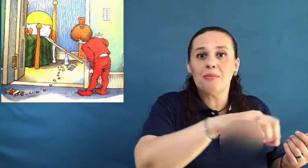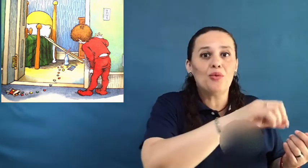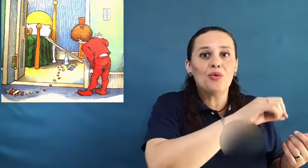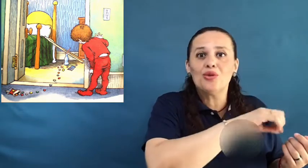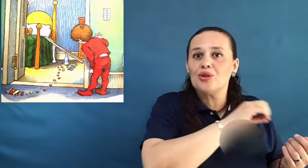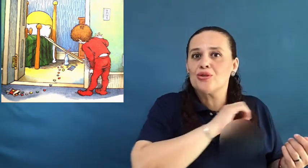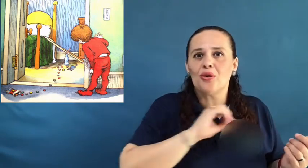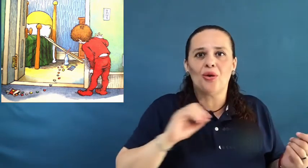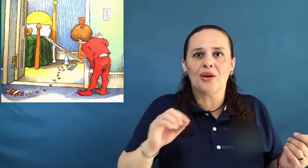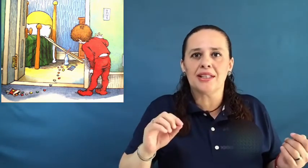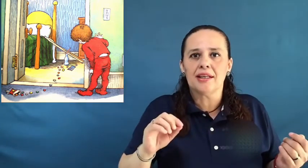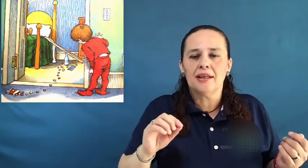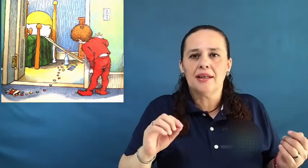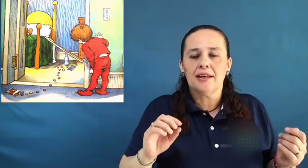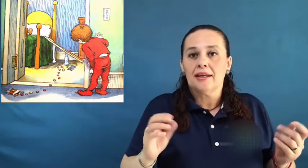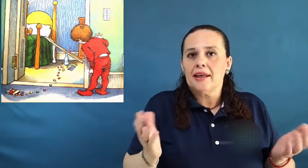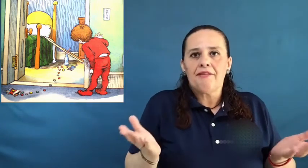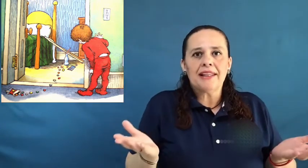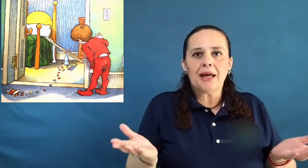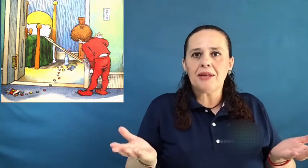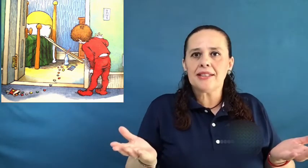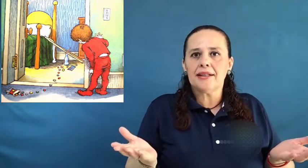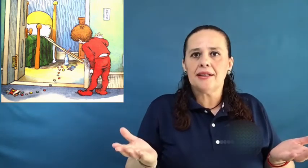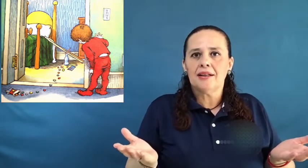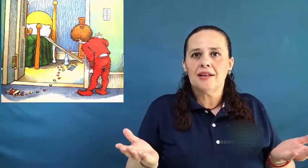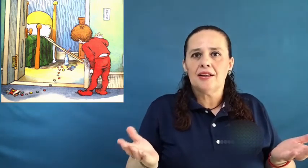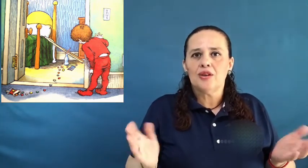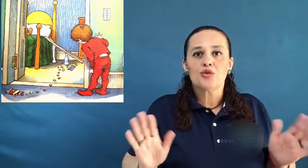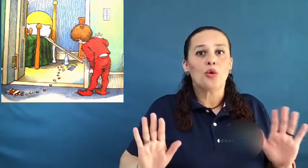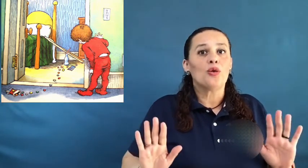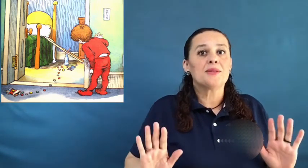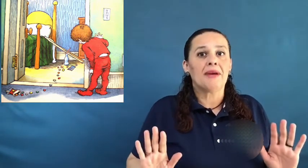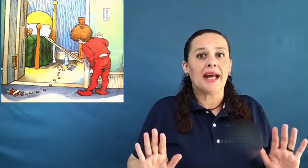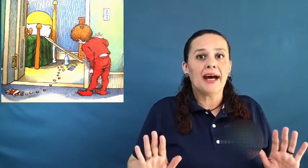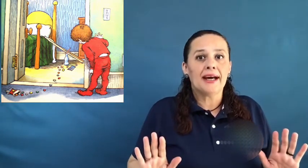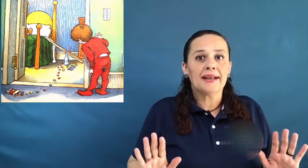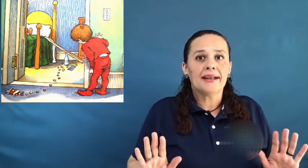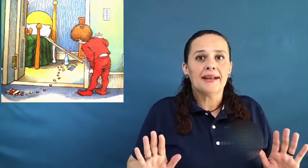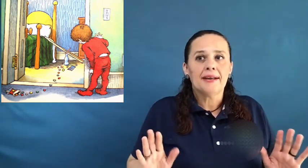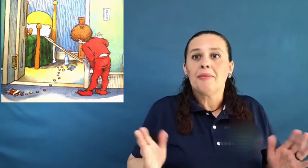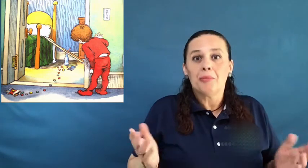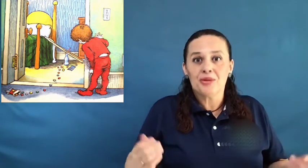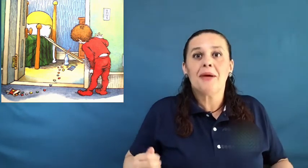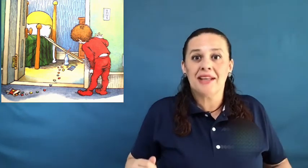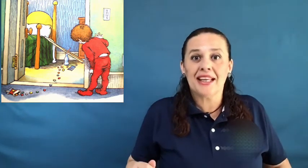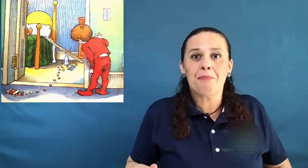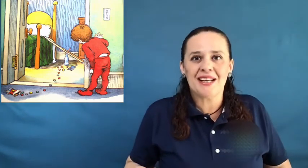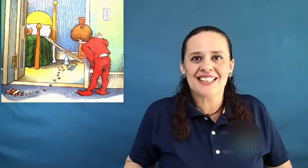muchos colores. ¿Qué faltaba hacer? Solo esperar. Vamos a ver qué pasa.